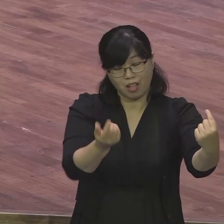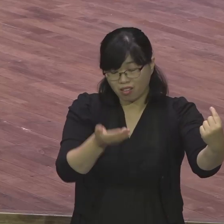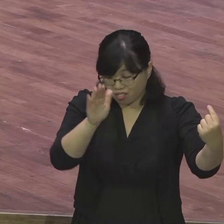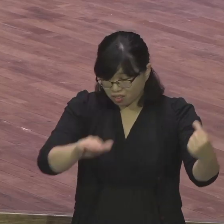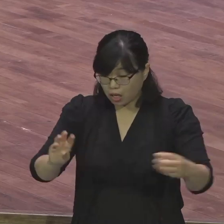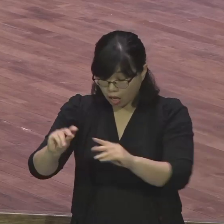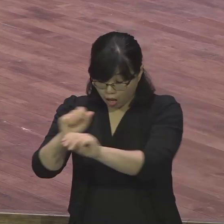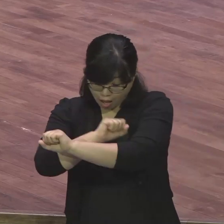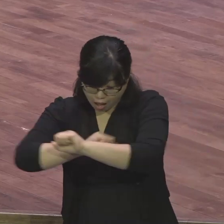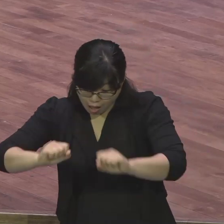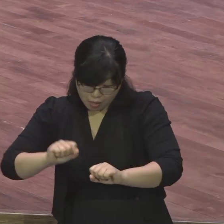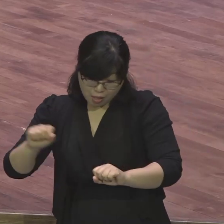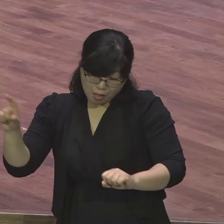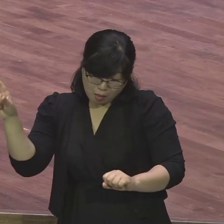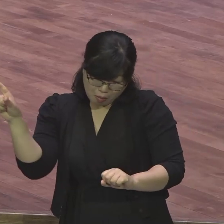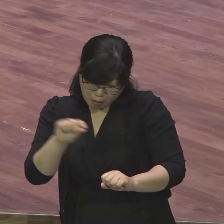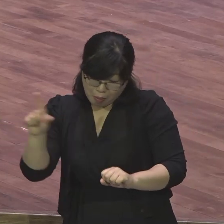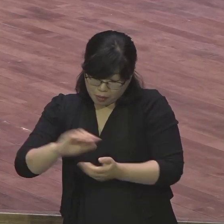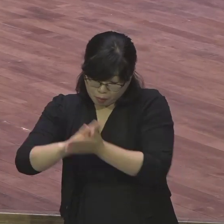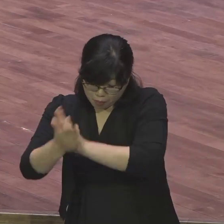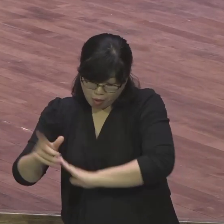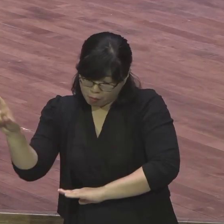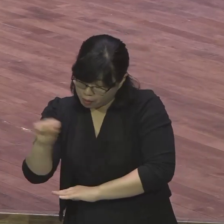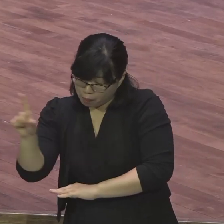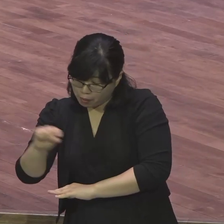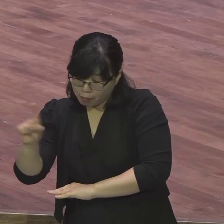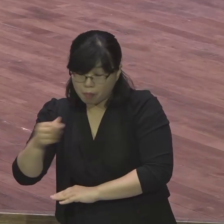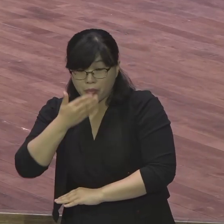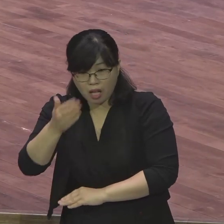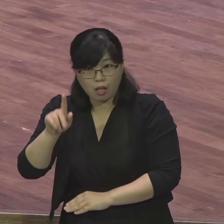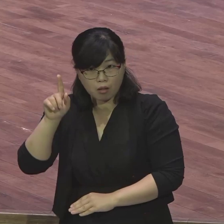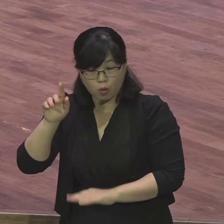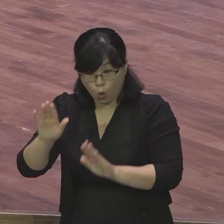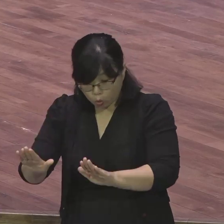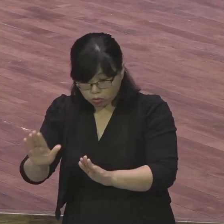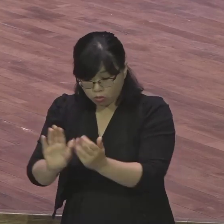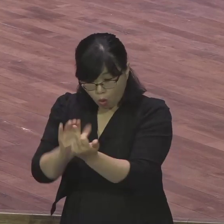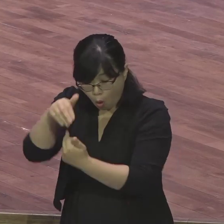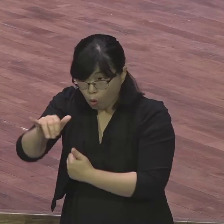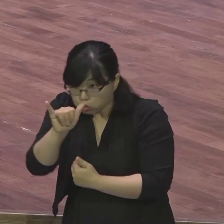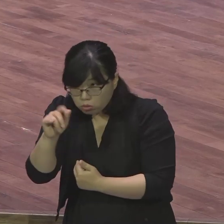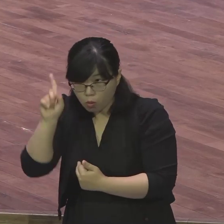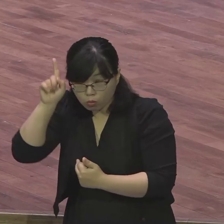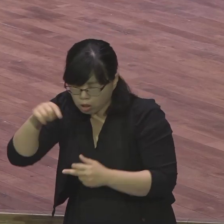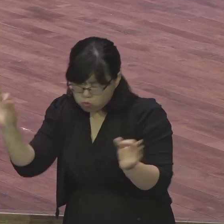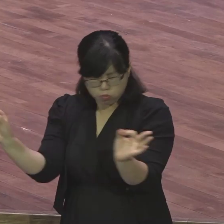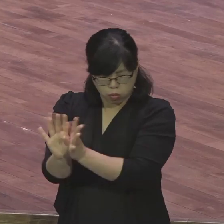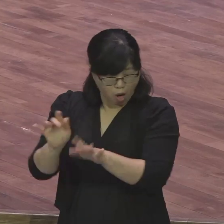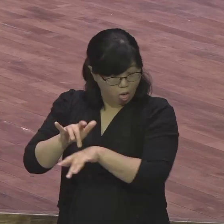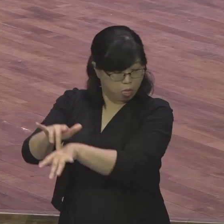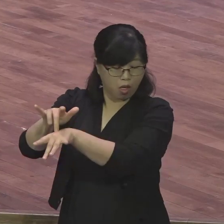무상하다 오늘 있던 모래 언덕이 내일이면 사라진다 없던 것이 새로 생기기도 한다